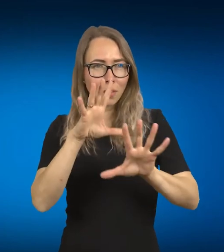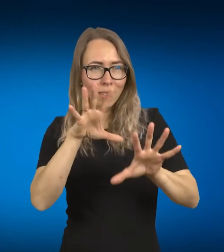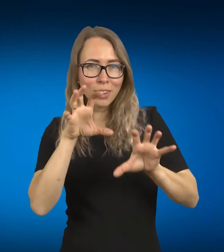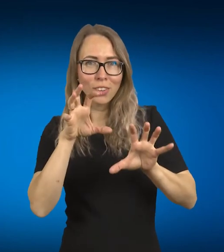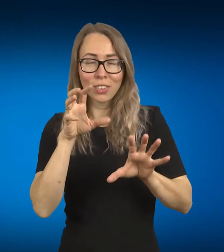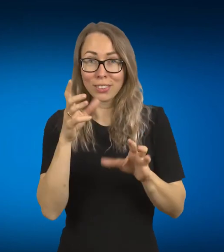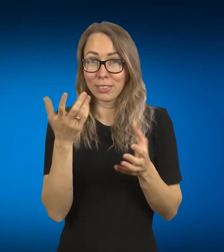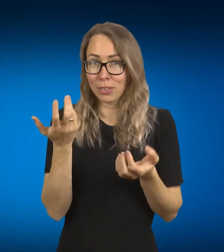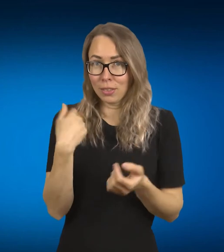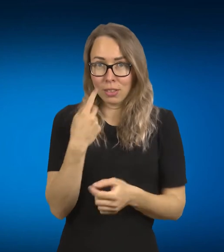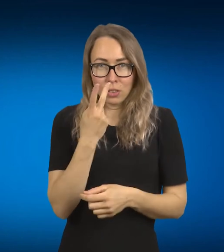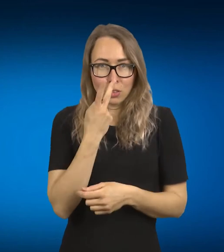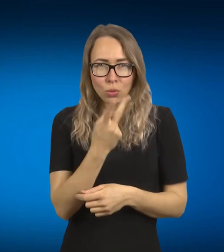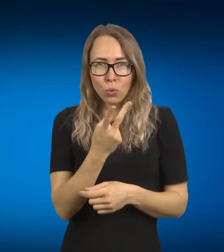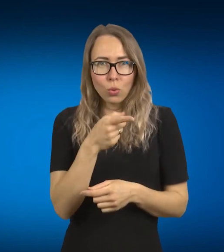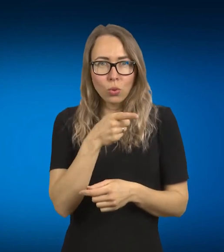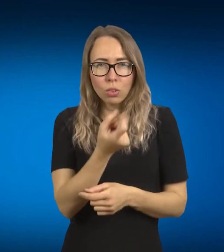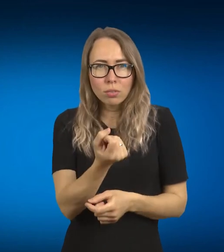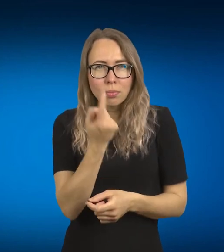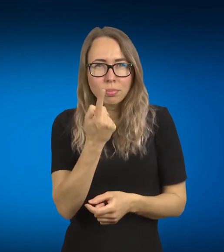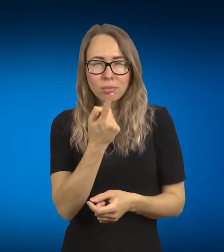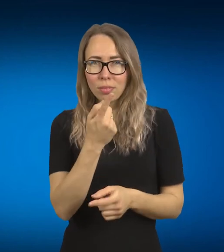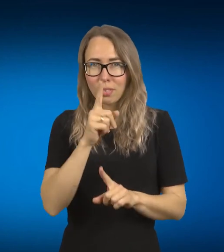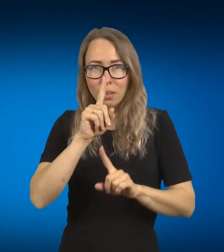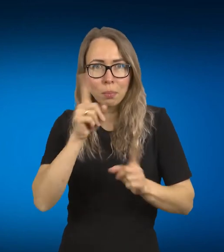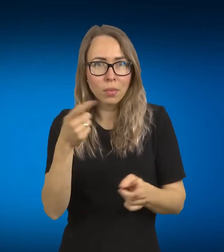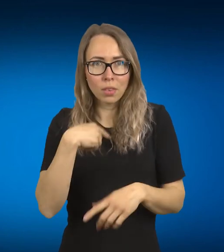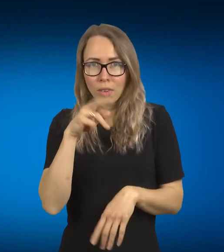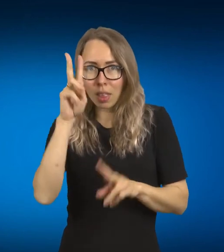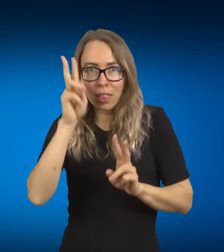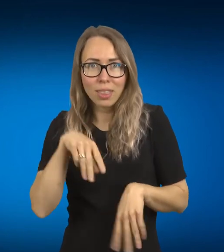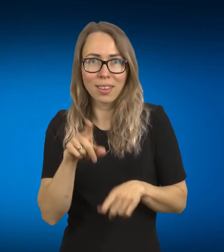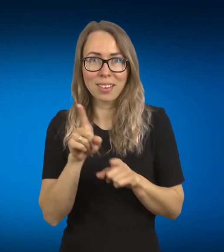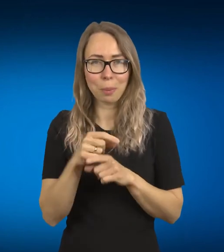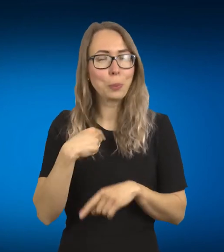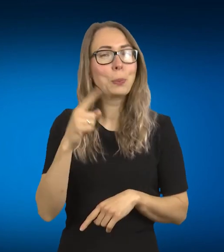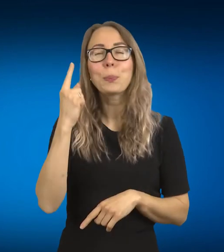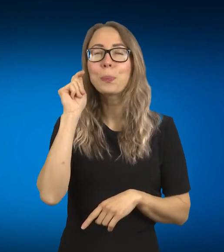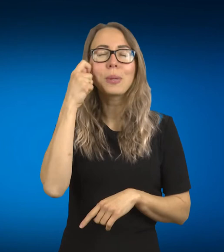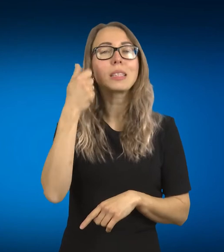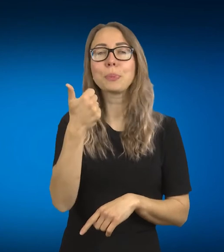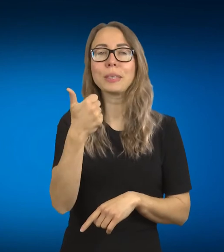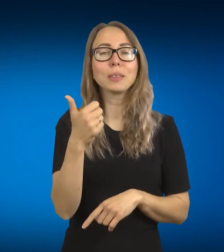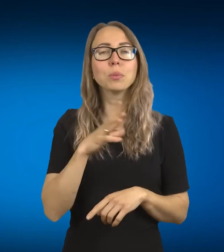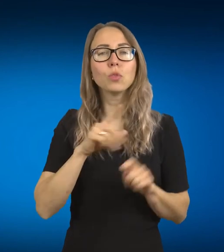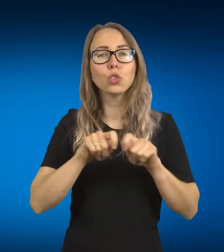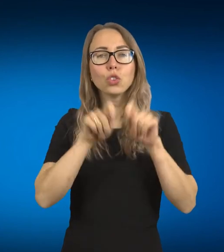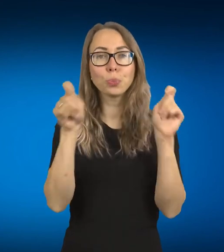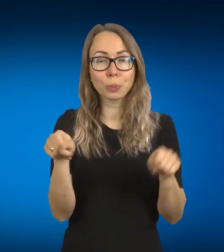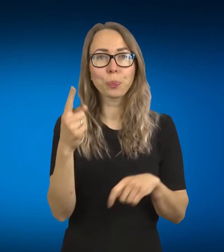ir buvo labai smalsu. Tai man atsimenu vieną didesnių įspūdžių tai padarė, kurčiasis Karolis. Kai jis sako, ai,